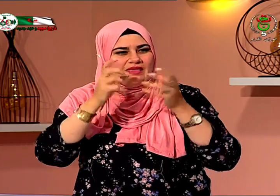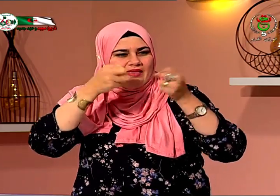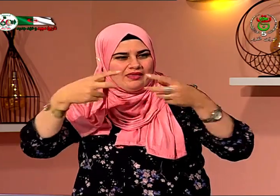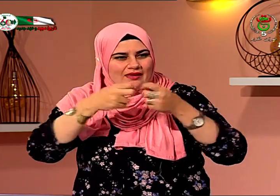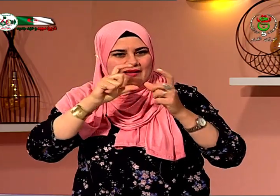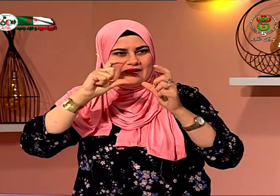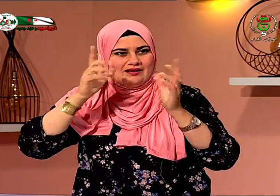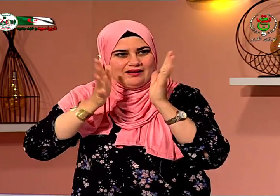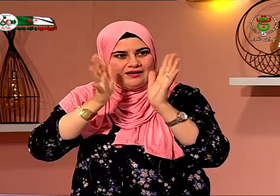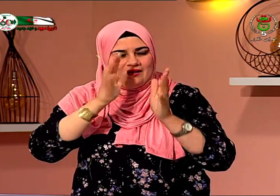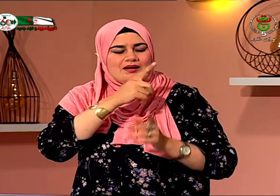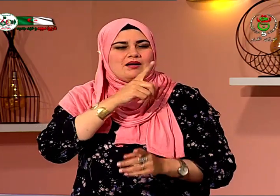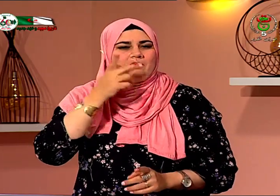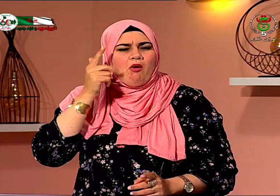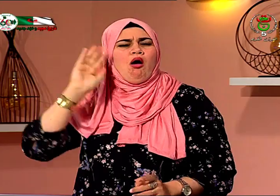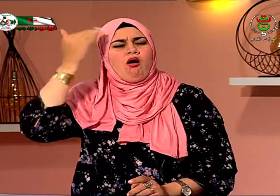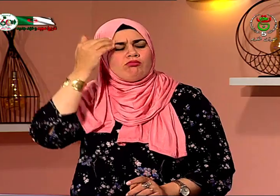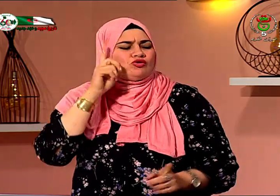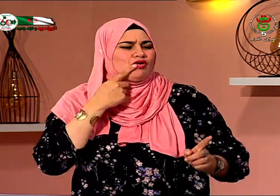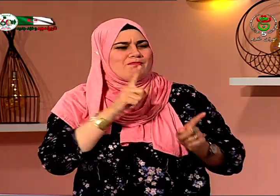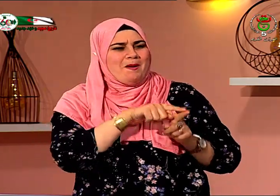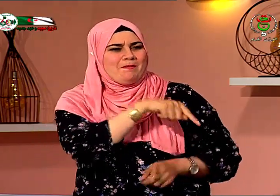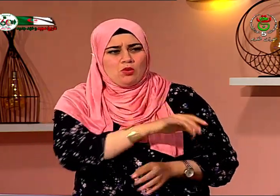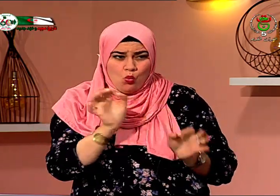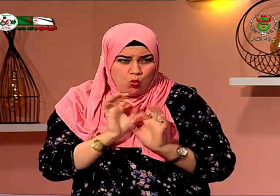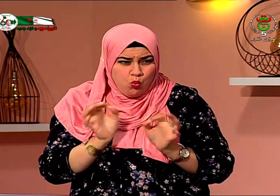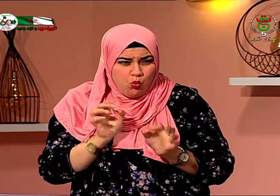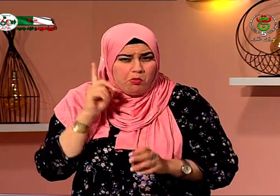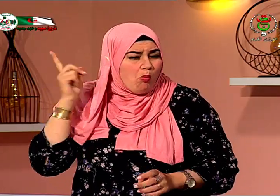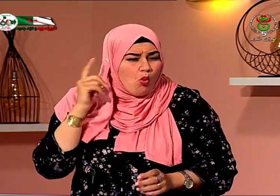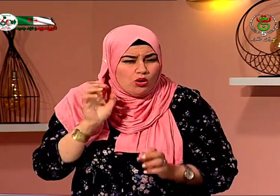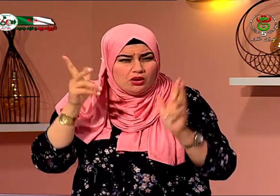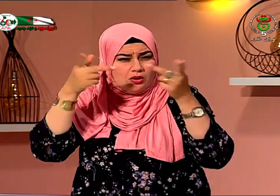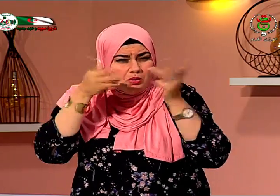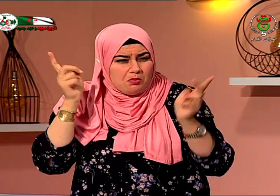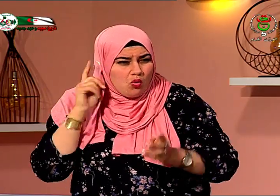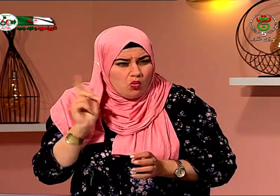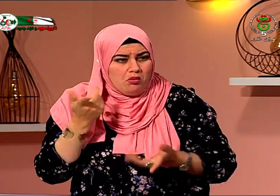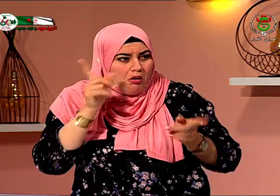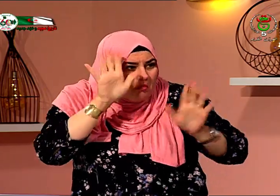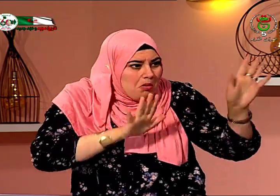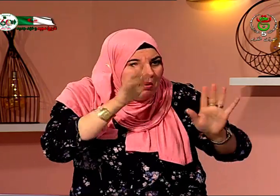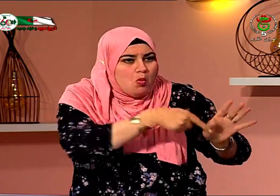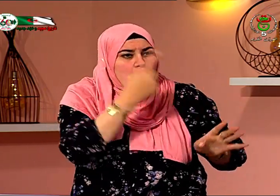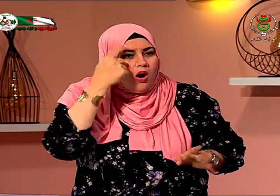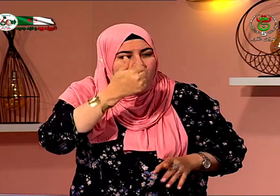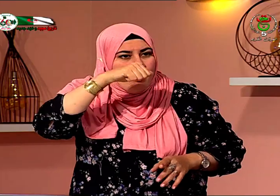في التلفزة لم تكن هناك يعني لغة إشارية ولم تكن يعني